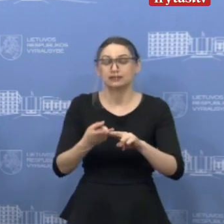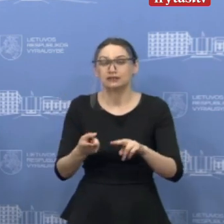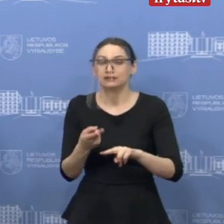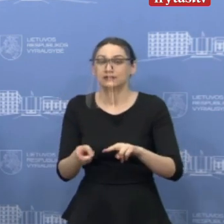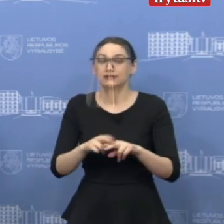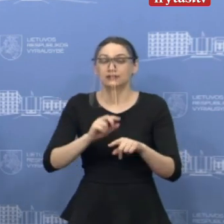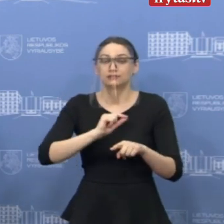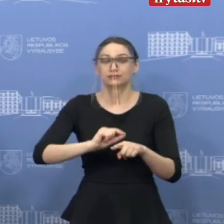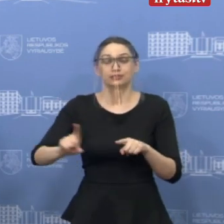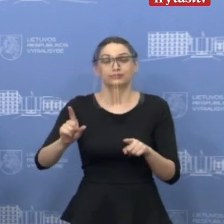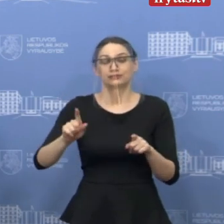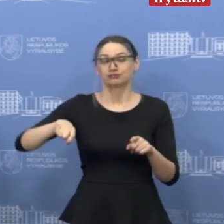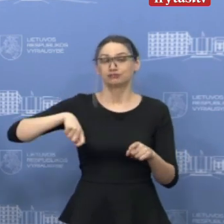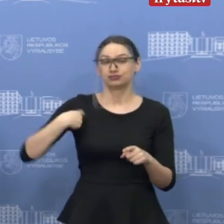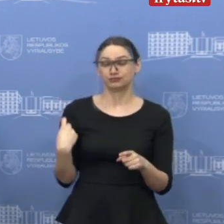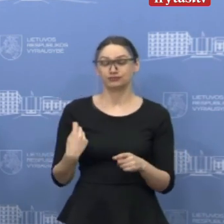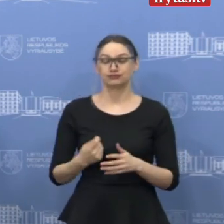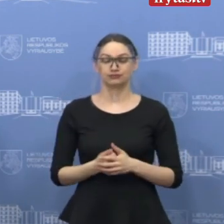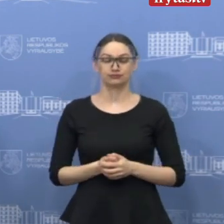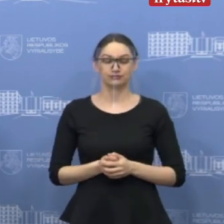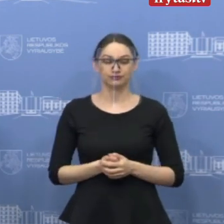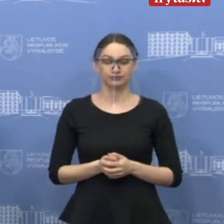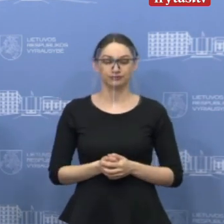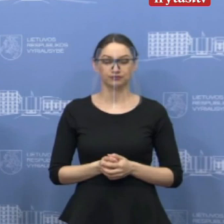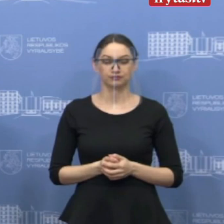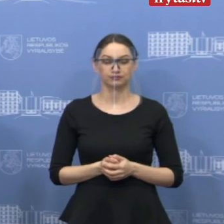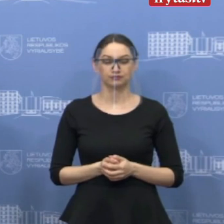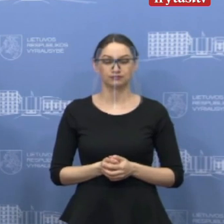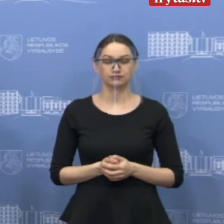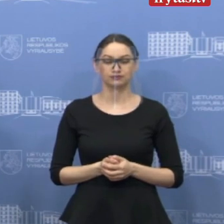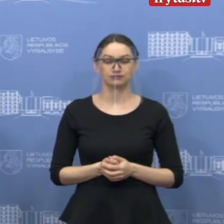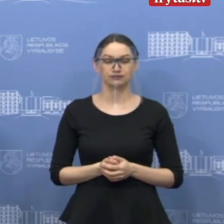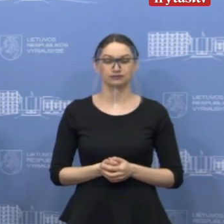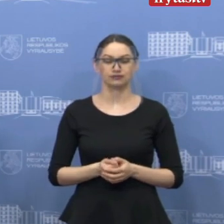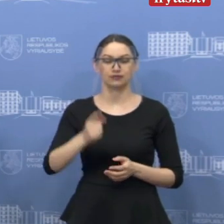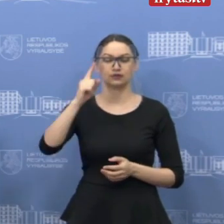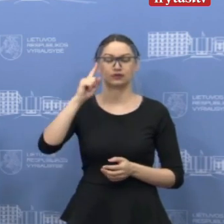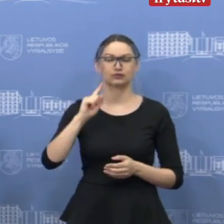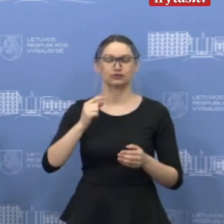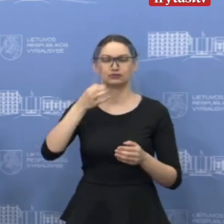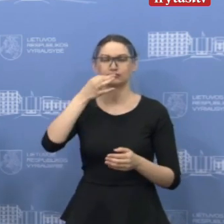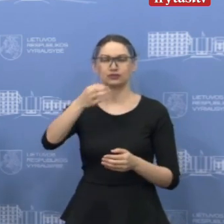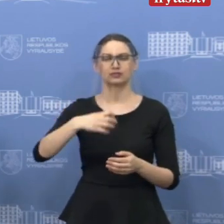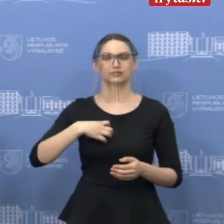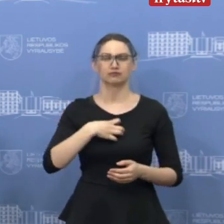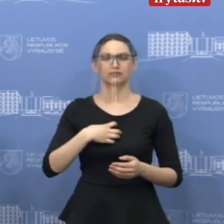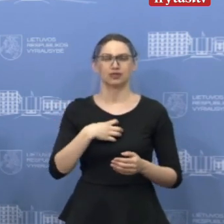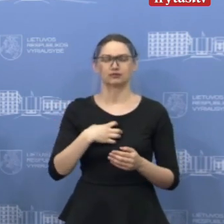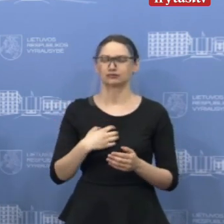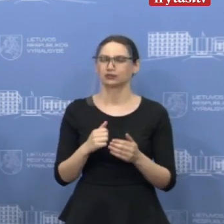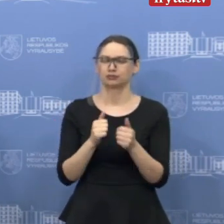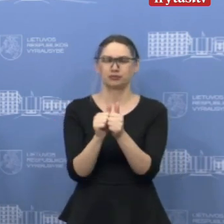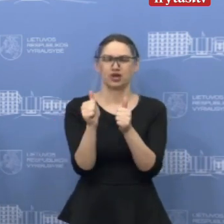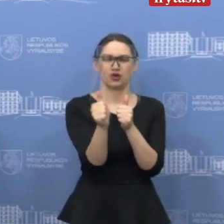šios krizės. Ir pirmiausiai būtent orientuojamas į smulkęs ir vidutinės